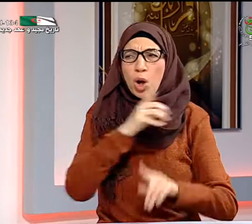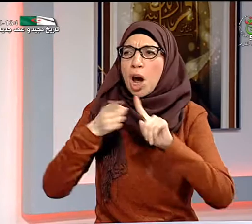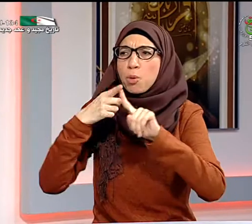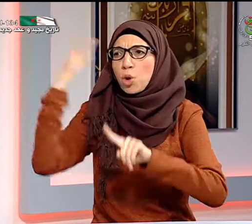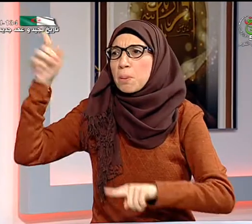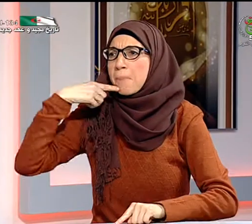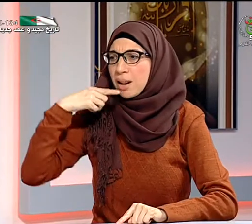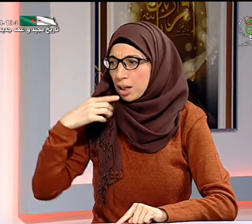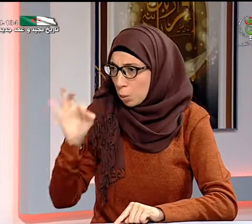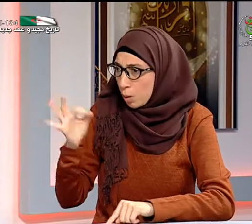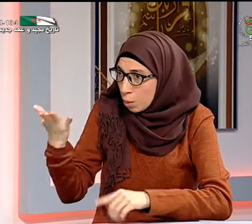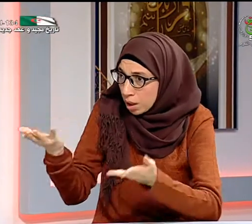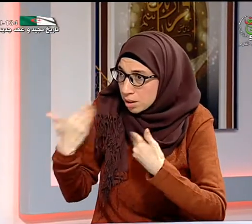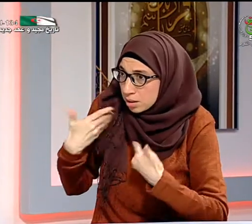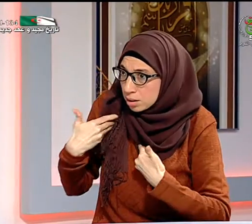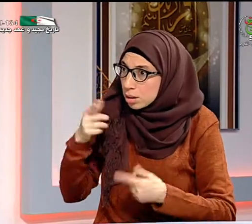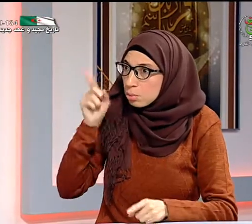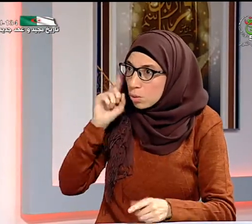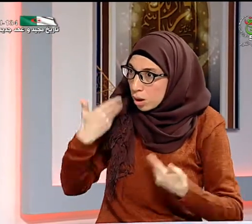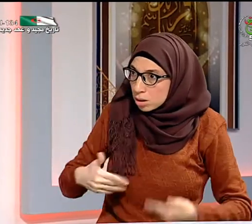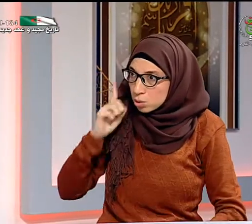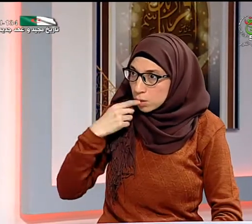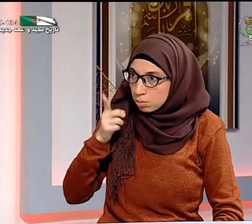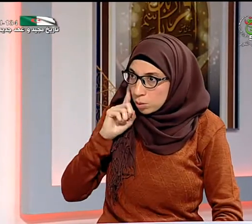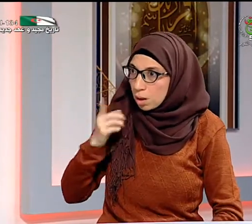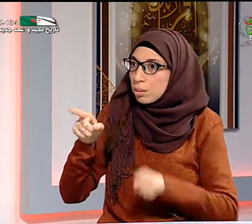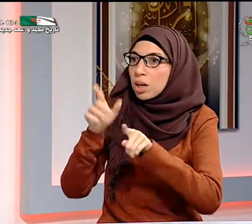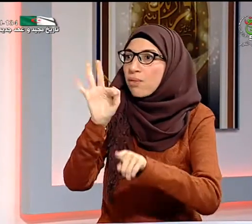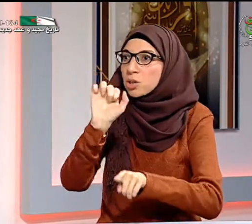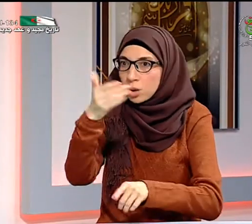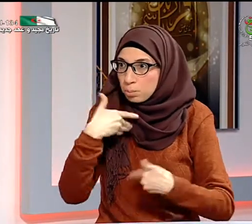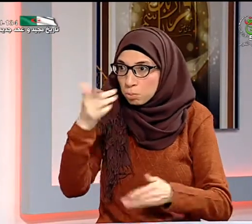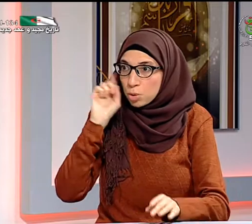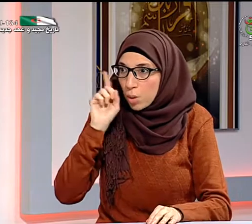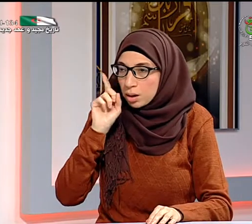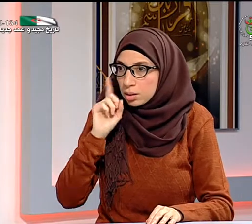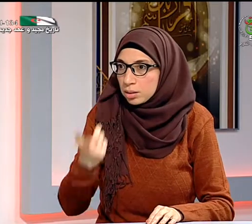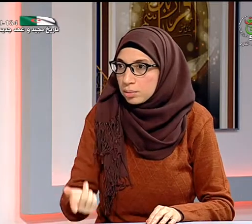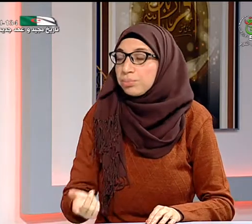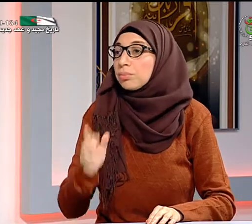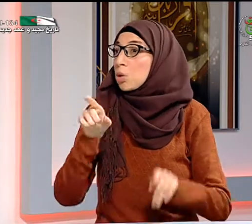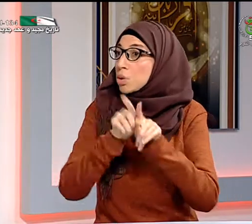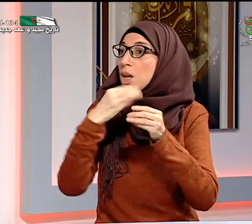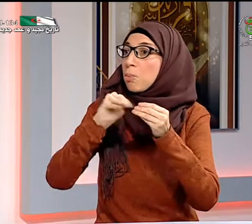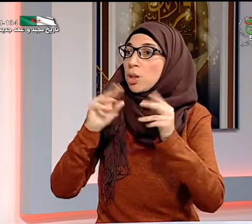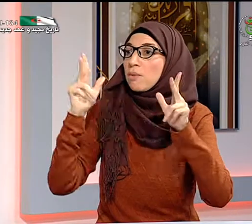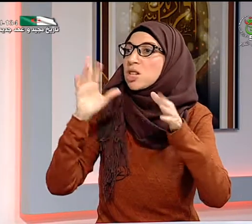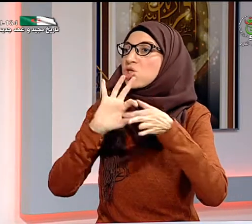أطلب منهم ما يتكلمون يقولون انتظري لكني أطلب منهم ماذا يقولون فلا يجيبونني ويتركونني